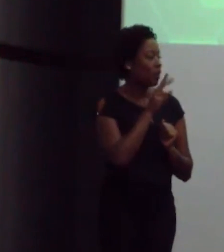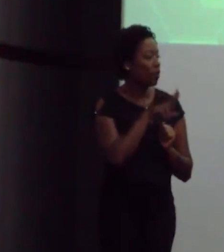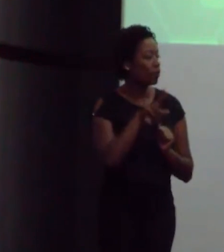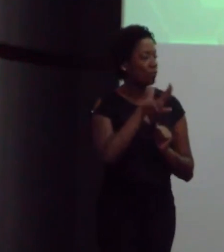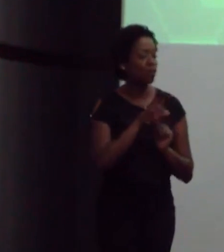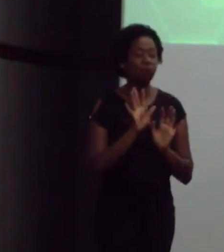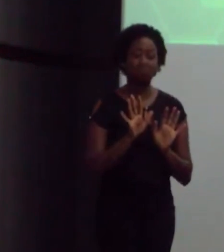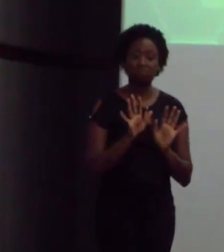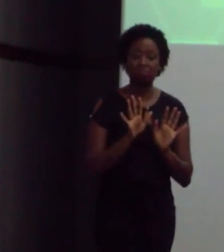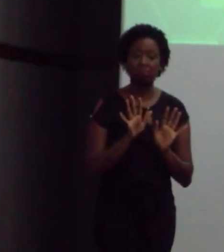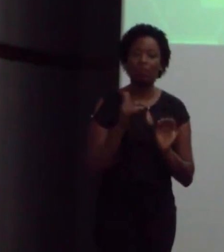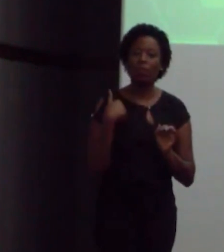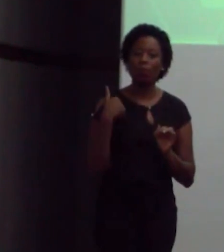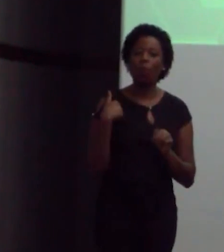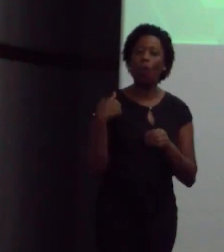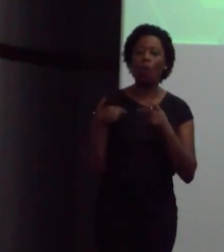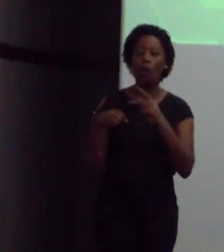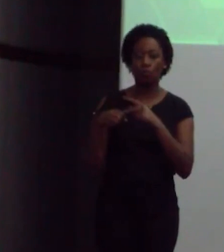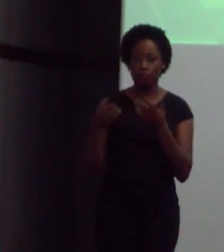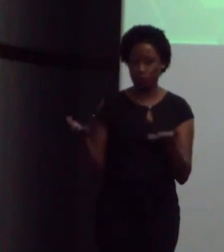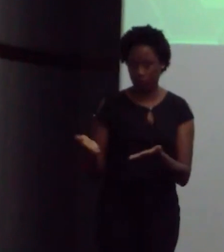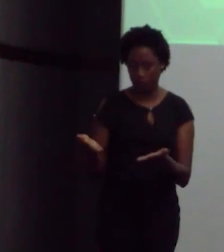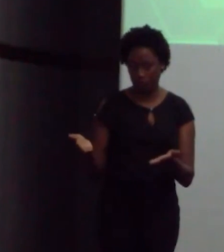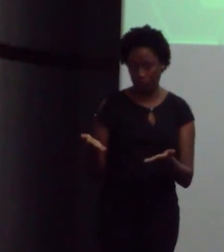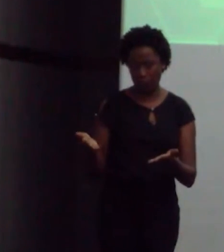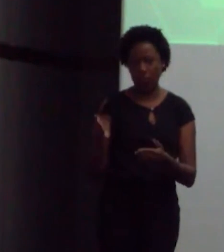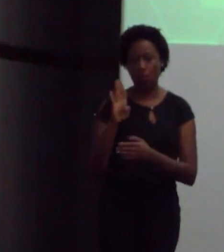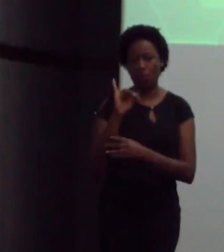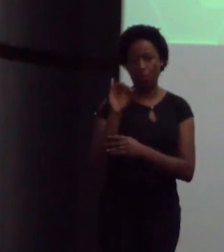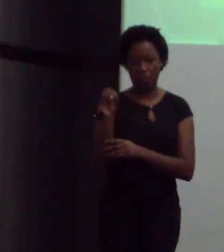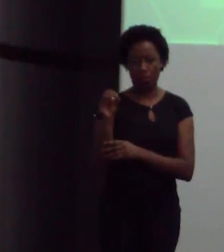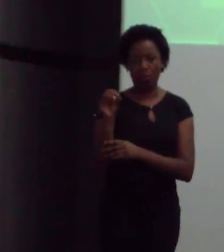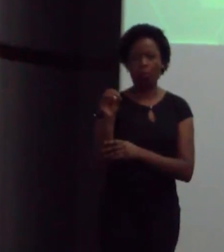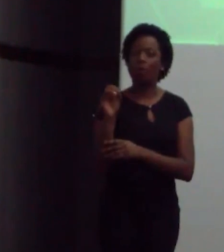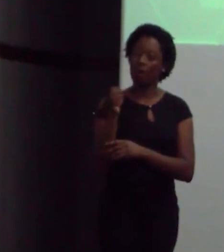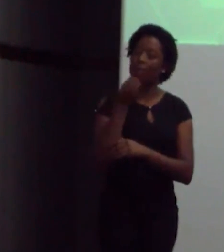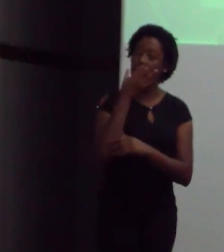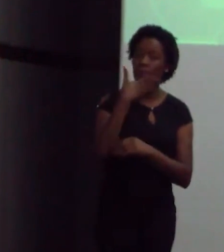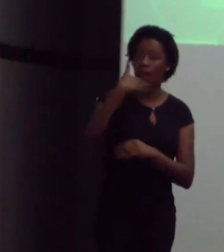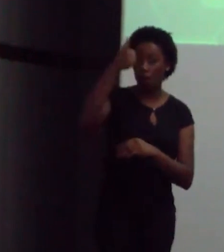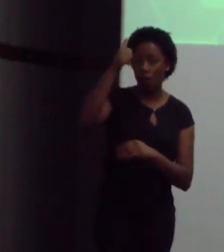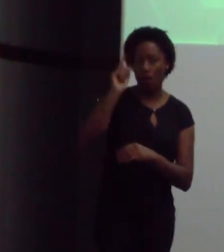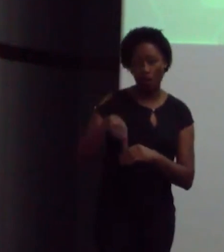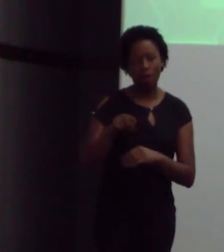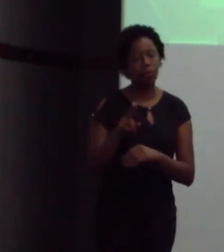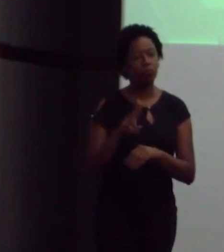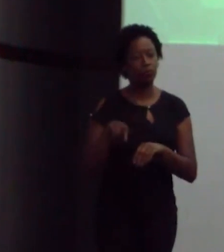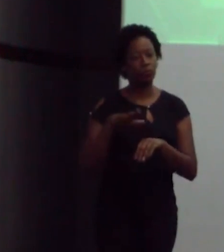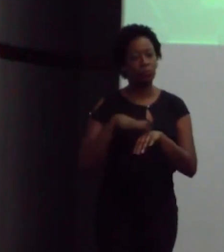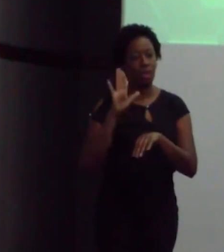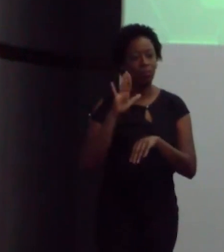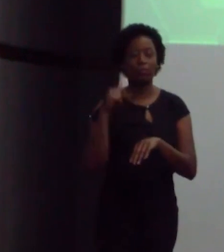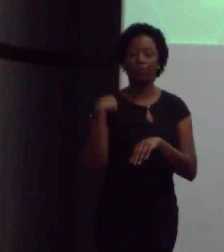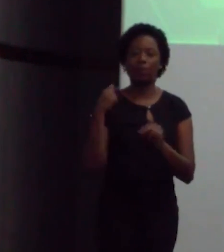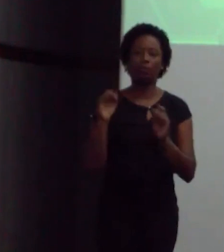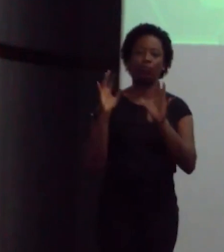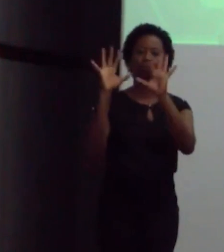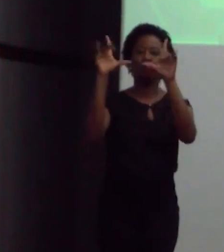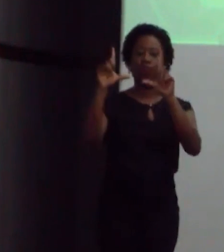Eu falo isso. O combustível atual, nosso, com o biocombustível, já é o melhor e mais eficiência do mundo. É o que menos polui.